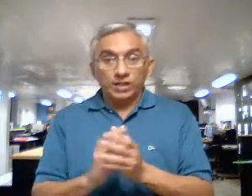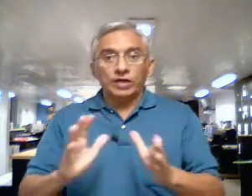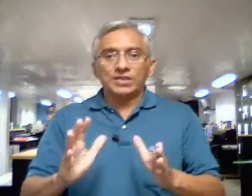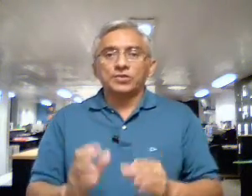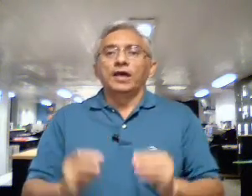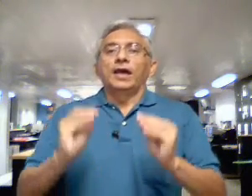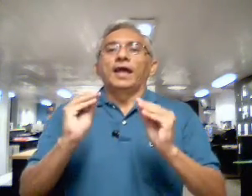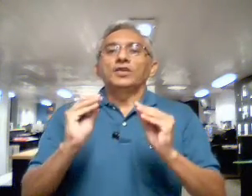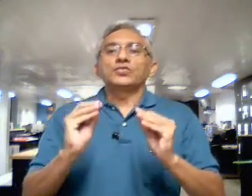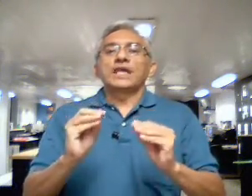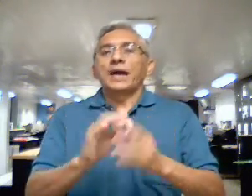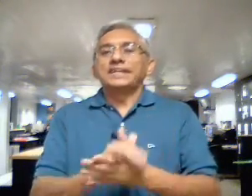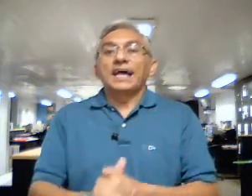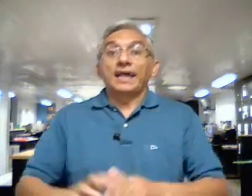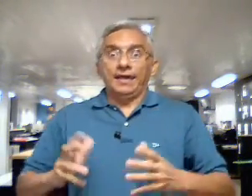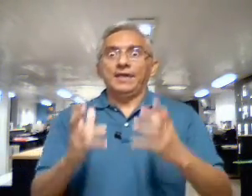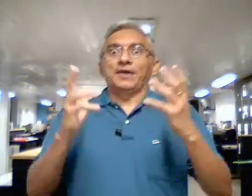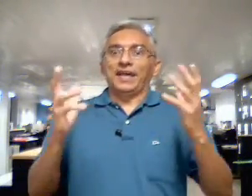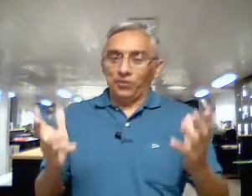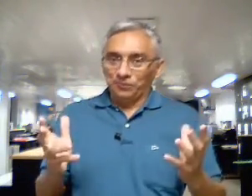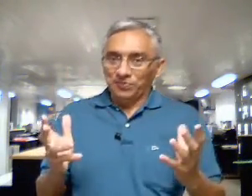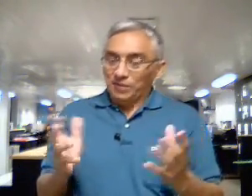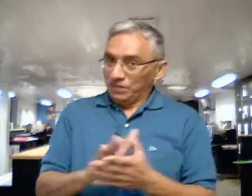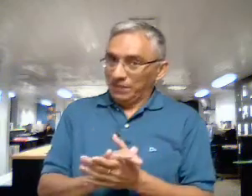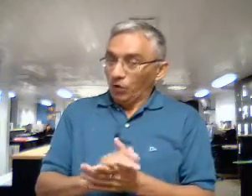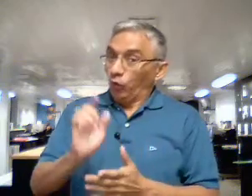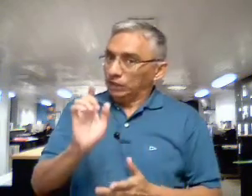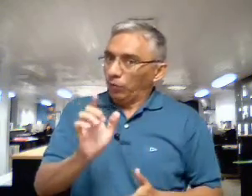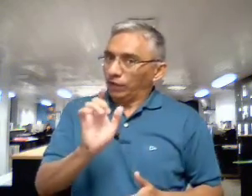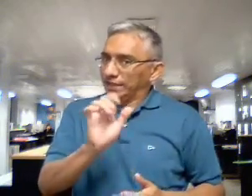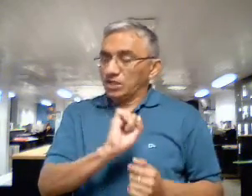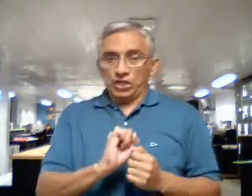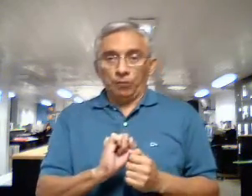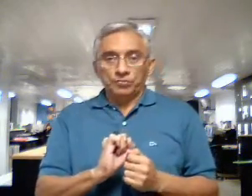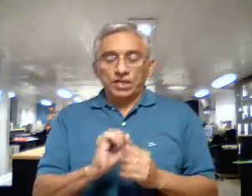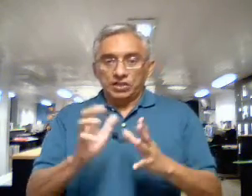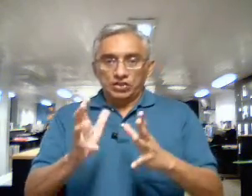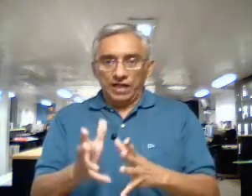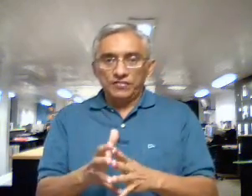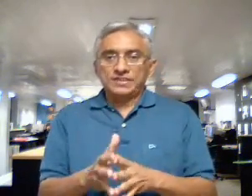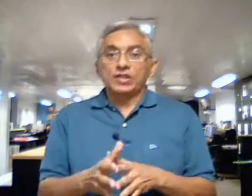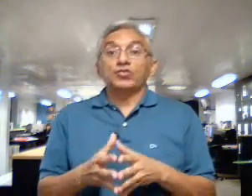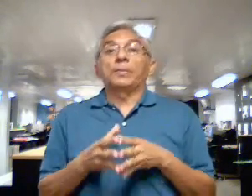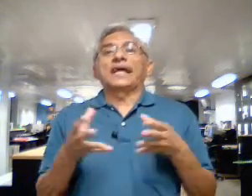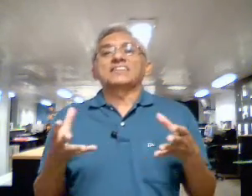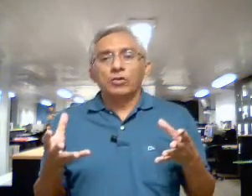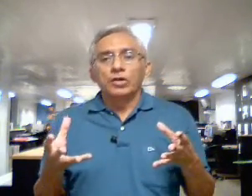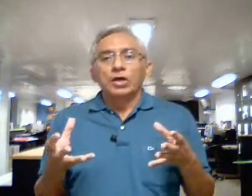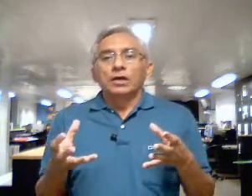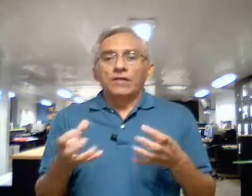no caso José Maria Eymael. Pois é, o democrata cristão que aqui esteve fazendo sua pregação em